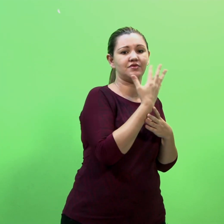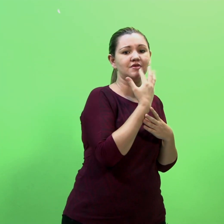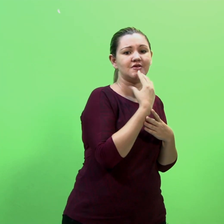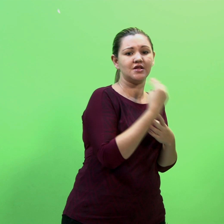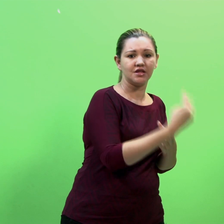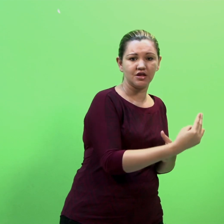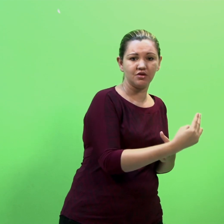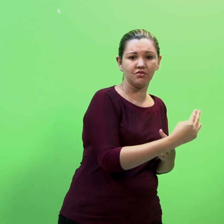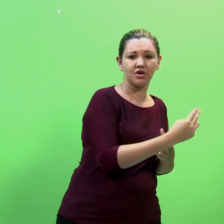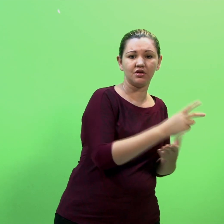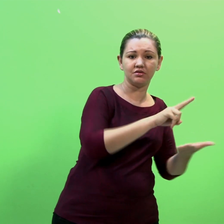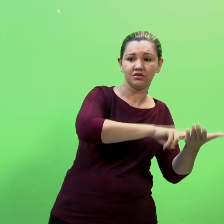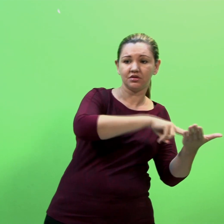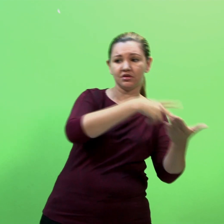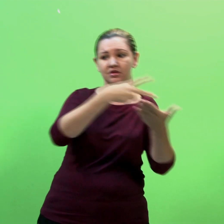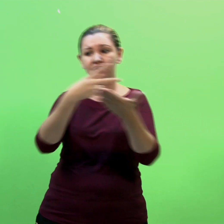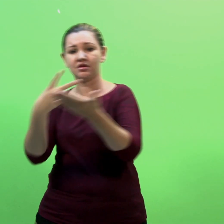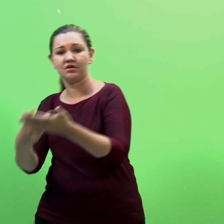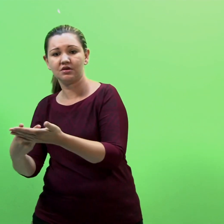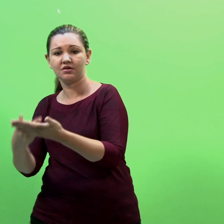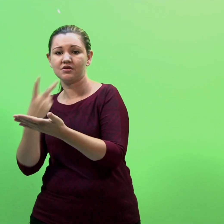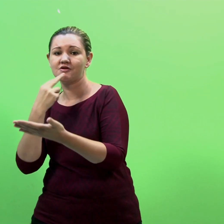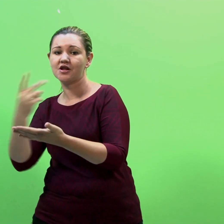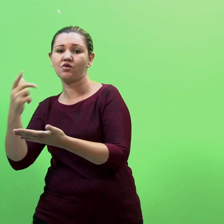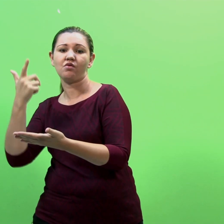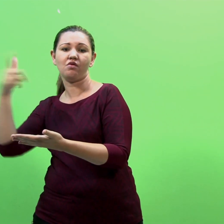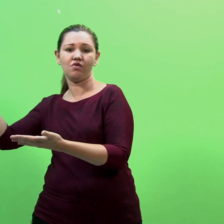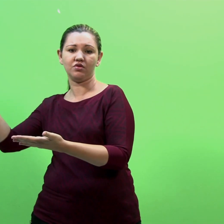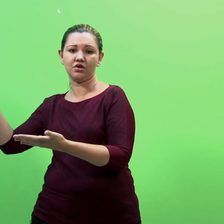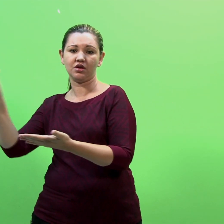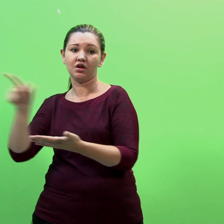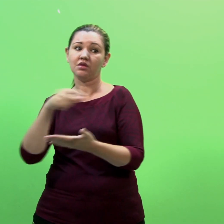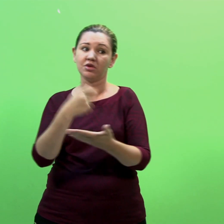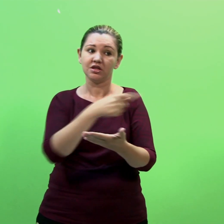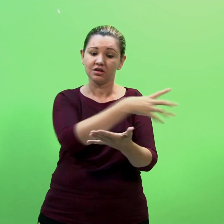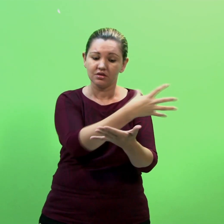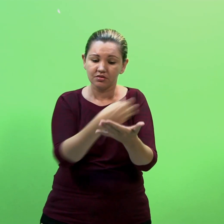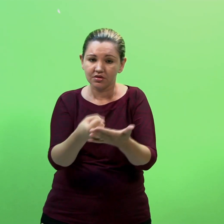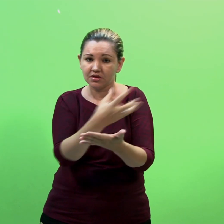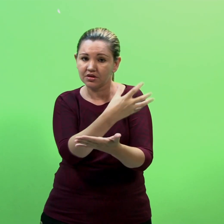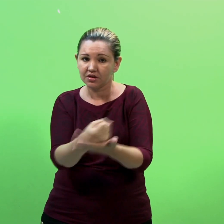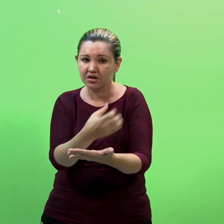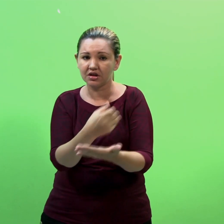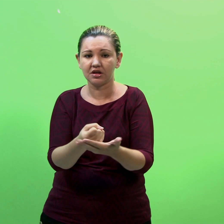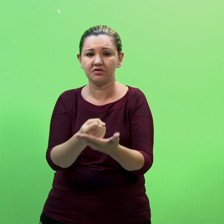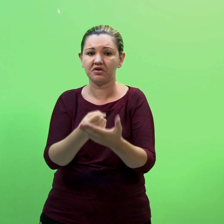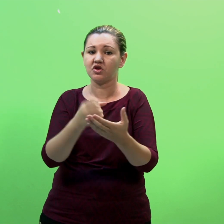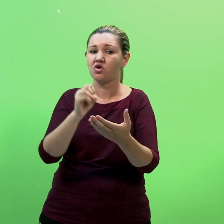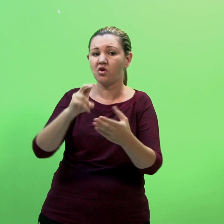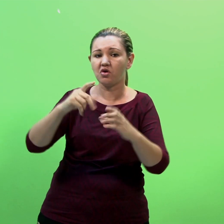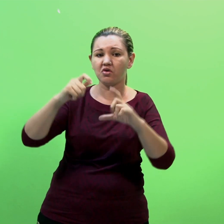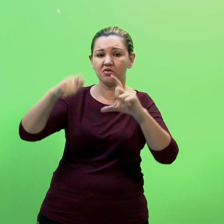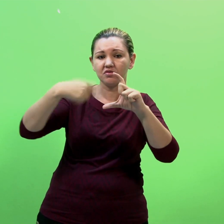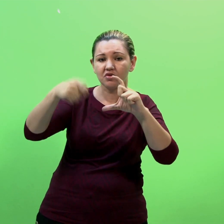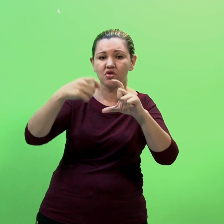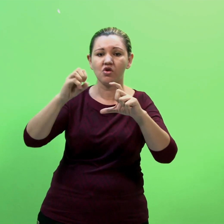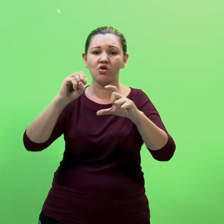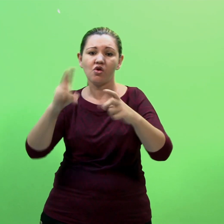língua-alvo, utilizando alguma forma de registro, seja ela escrita, filmada, por exemplo. E interpretação